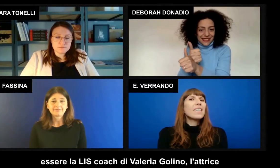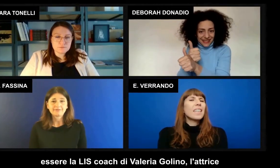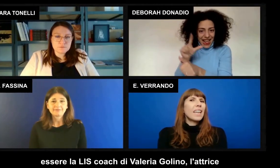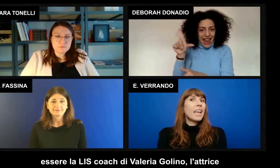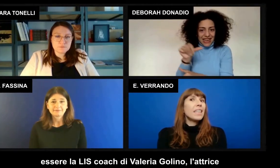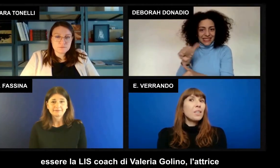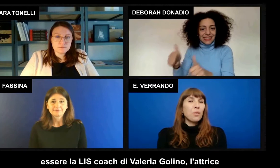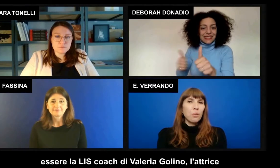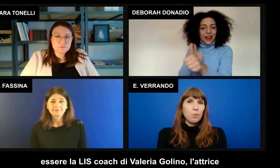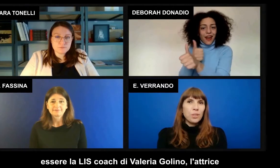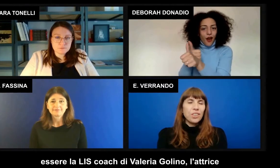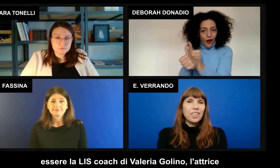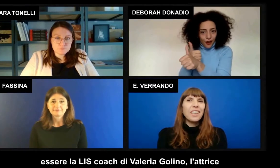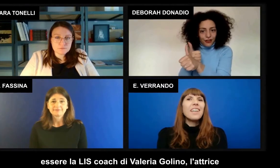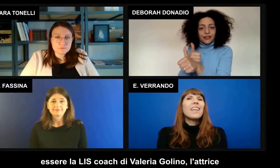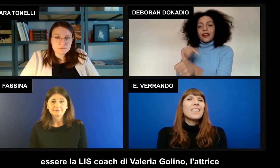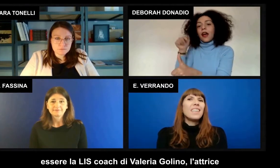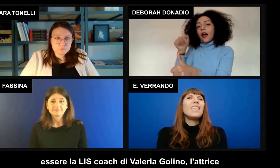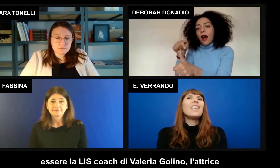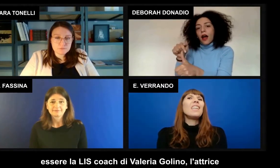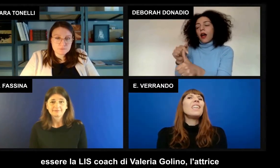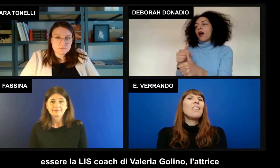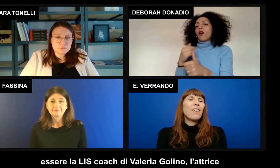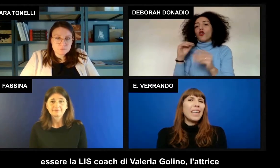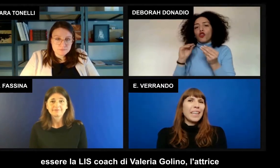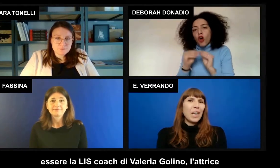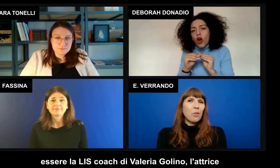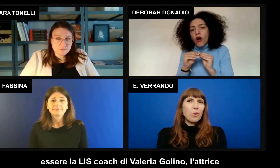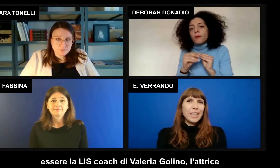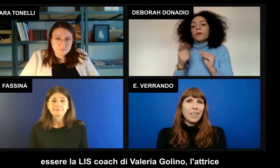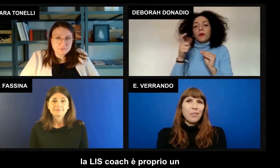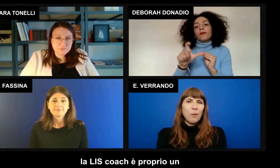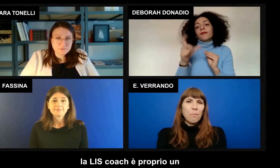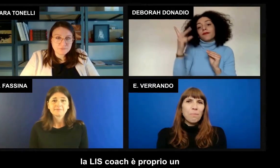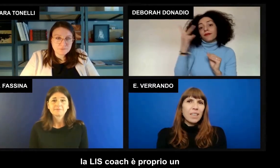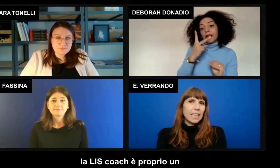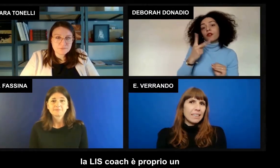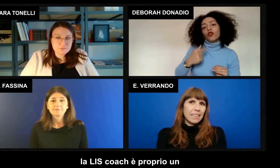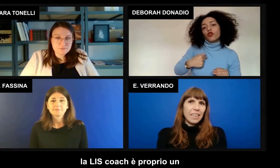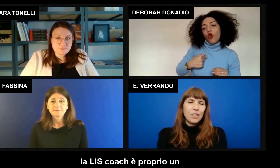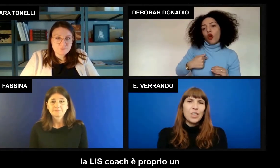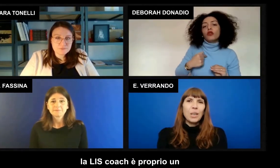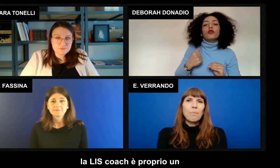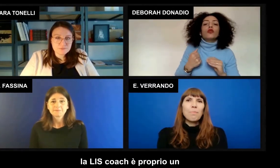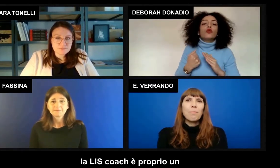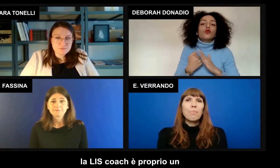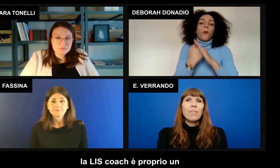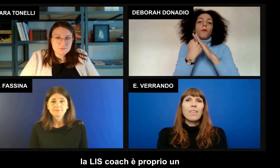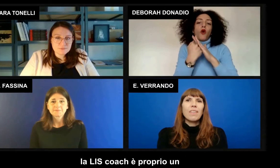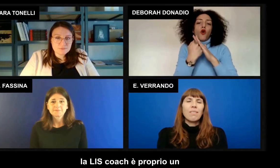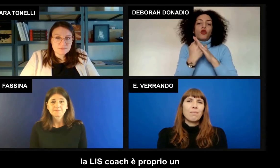di essere la list coach di Valeria Golino. L'attrice.